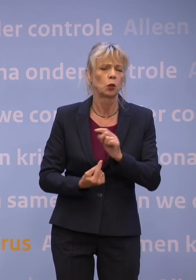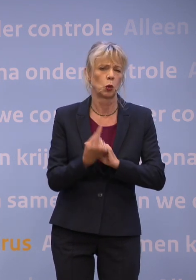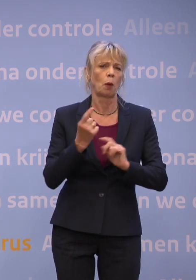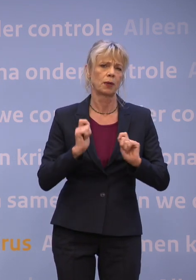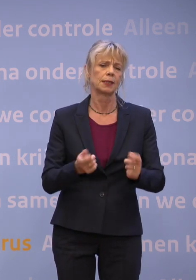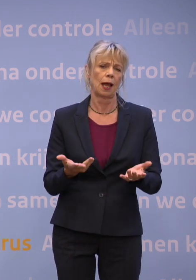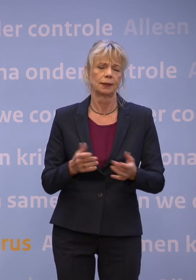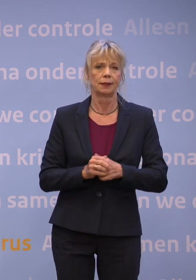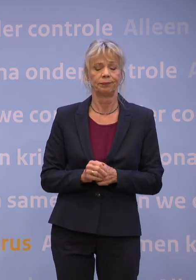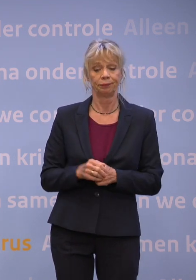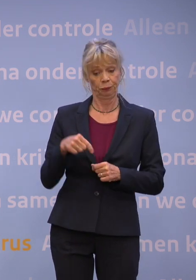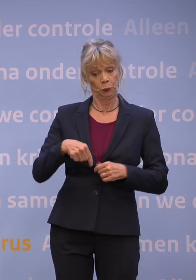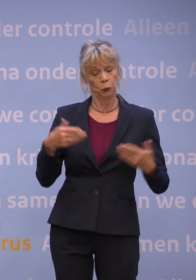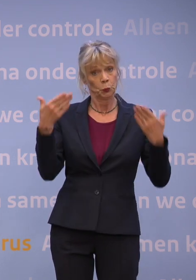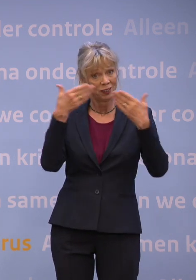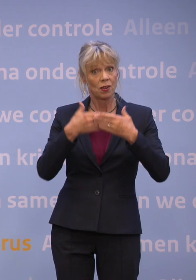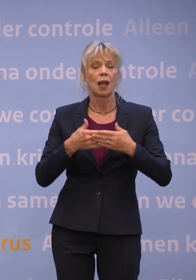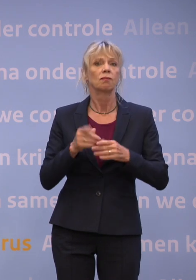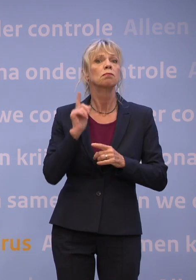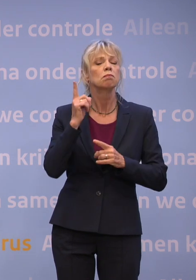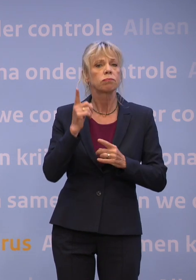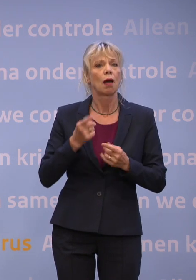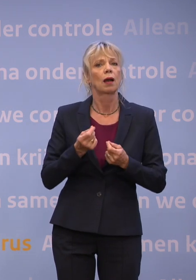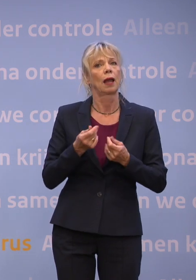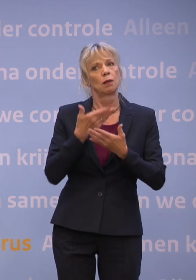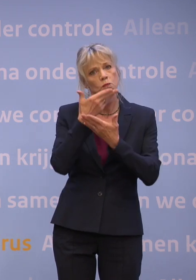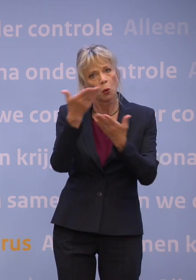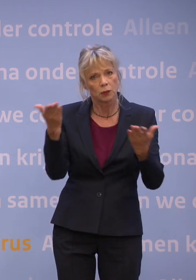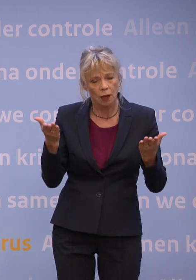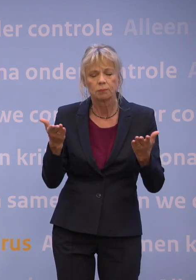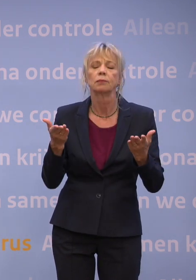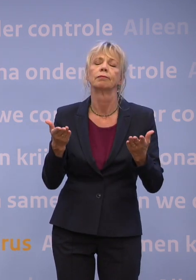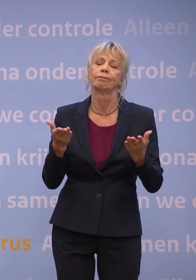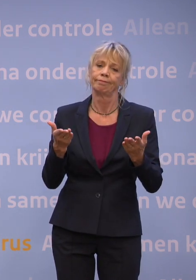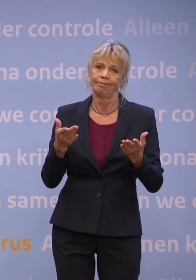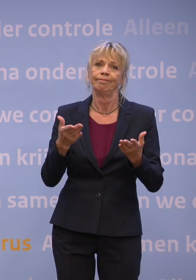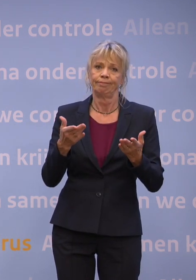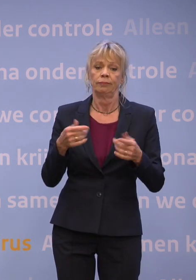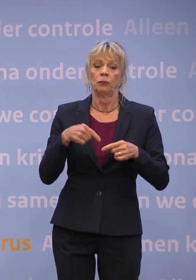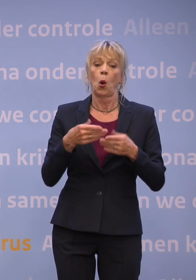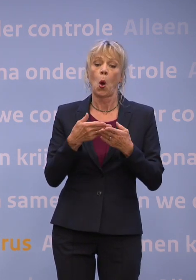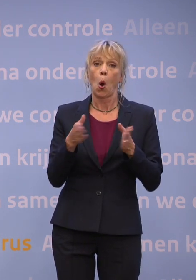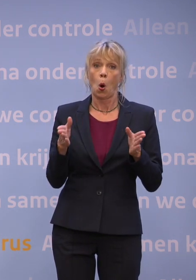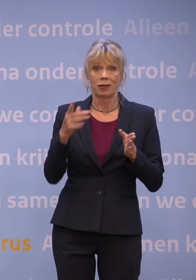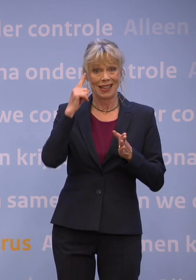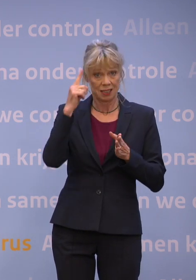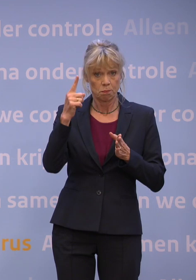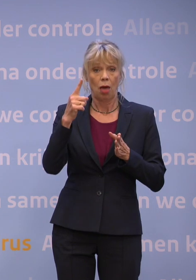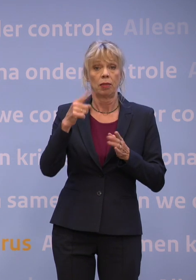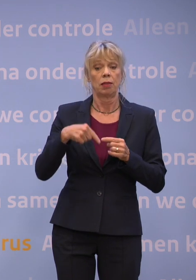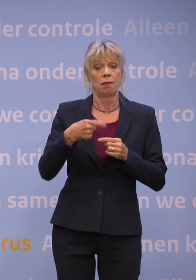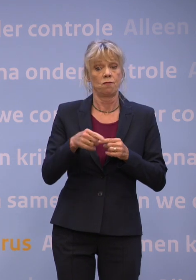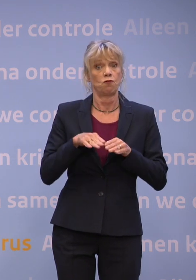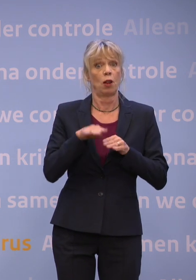belangrijkste boodschap vanavond is dat we ook de volgende stap uit het openingsplan, stap 4,